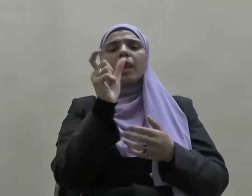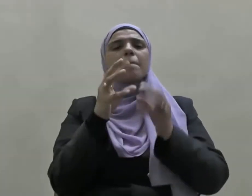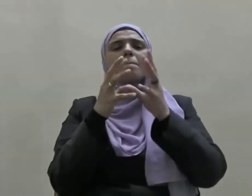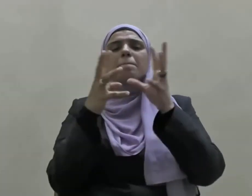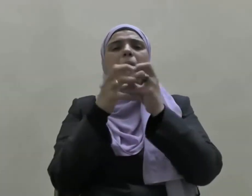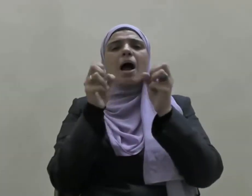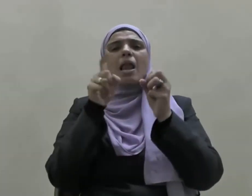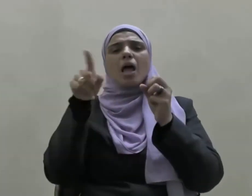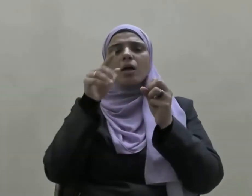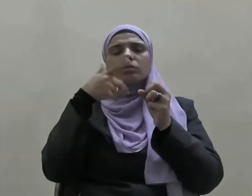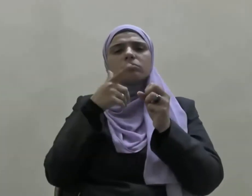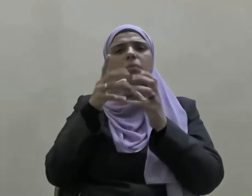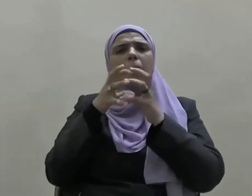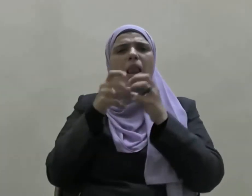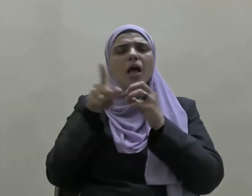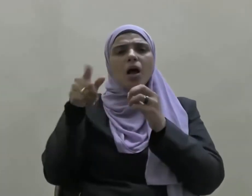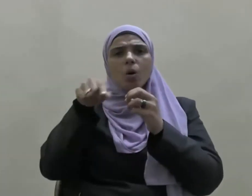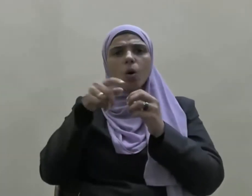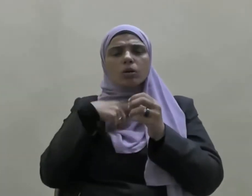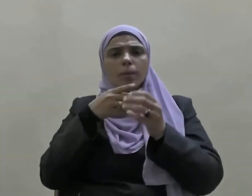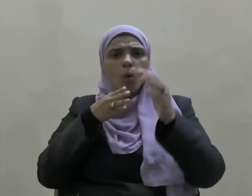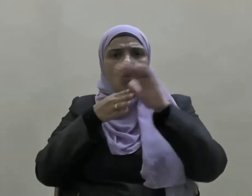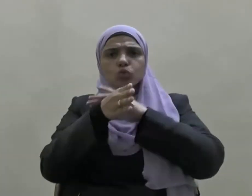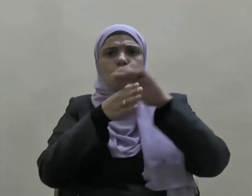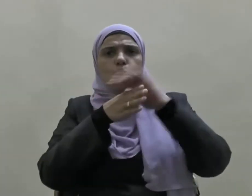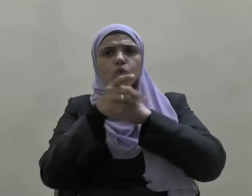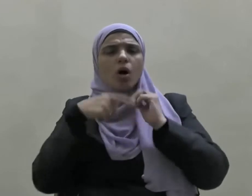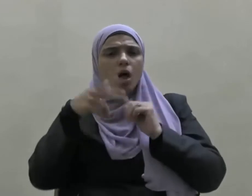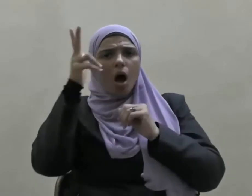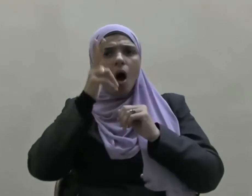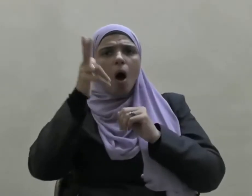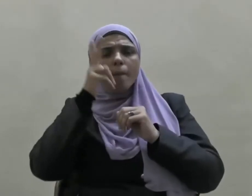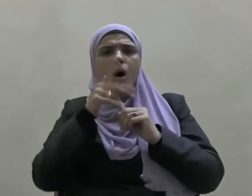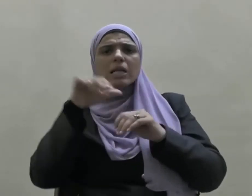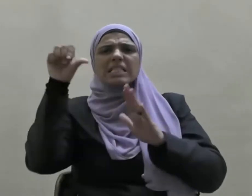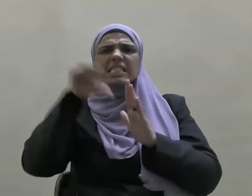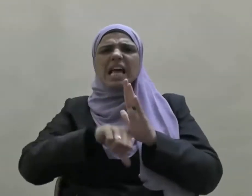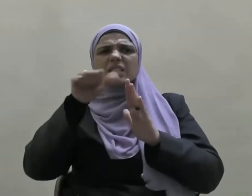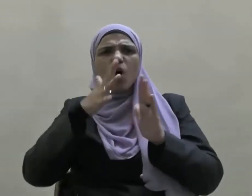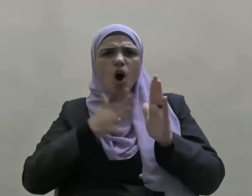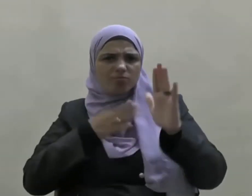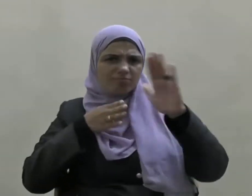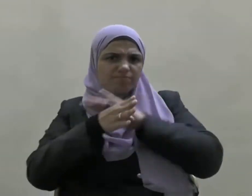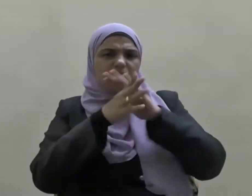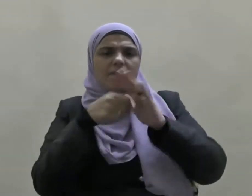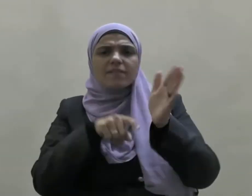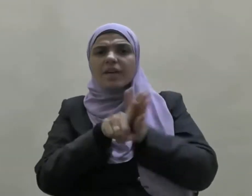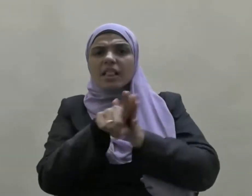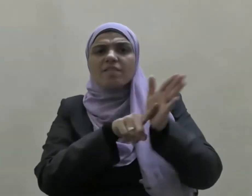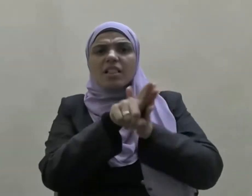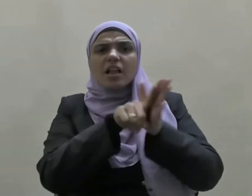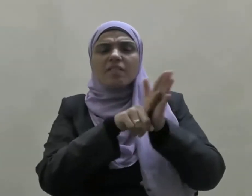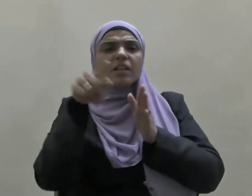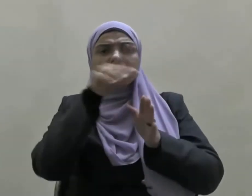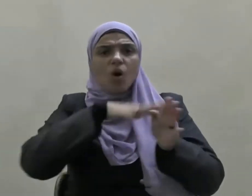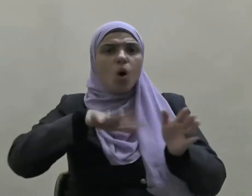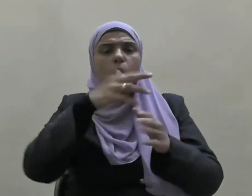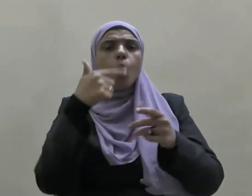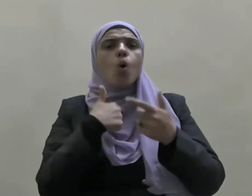الإرجاف يقصد به الخوض في الأخبار السيئة والفتن التي من